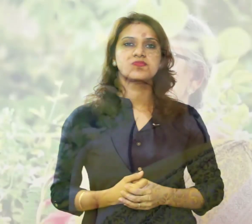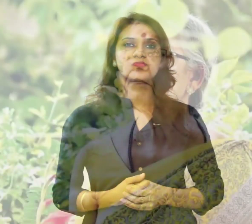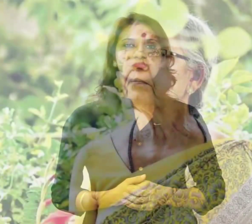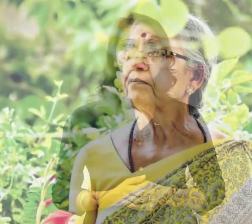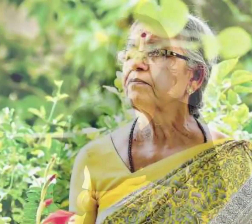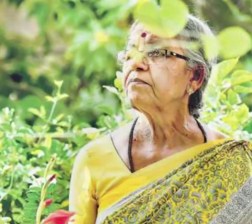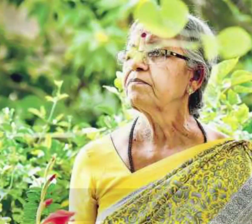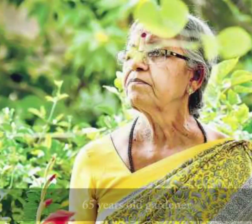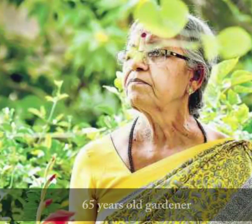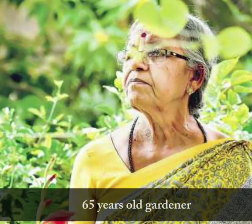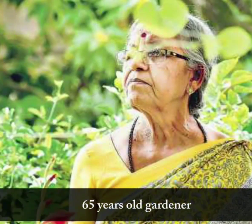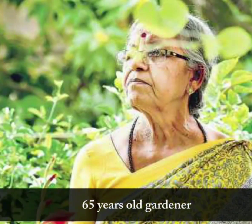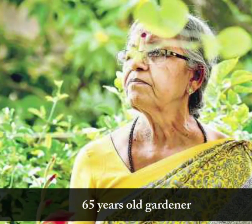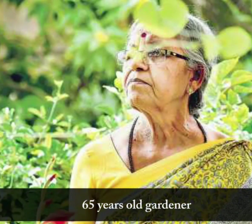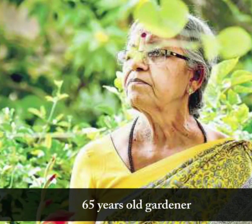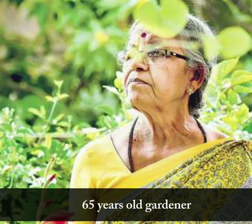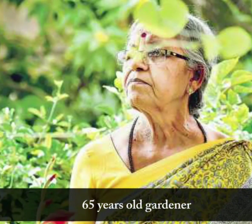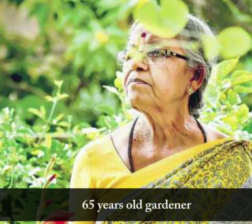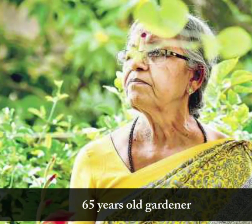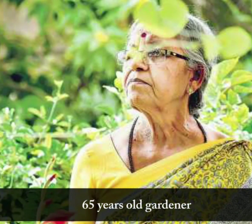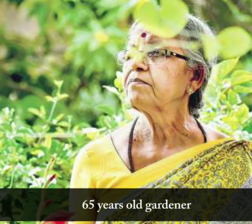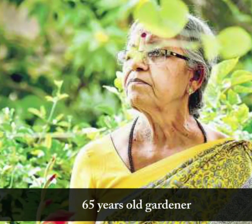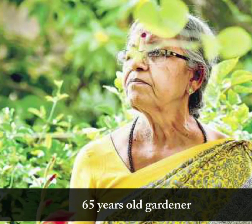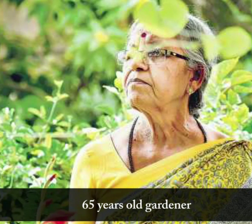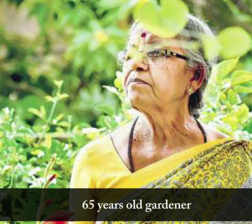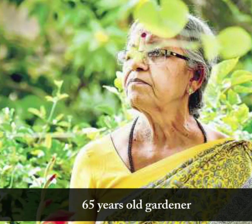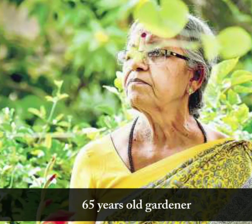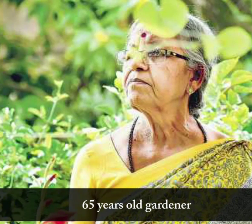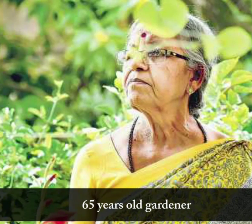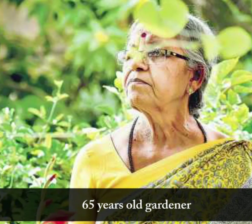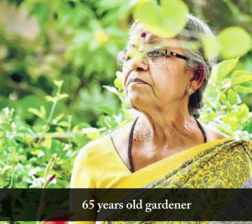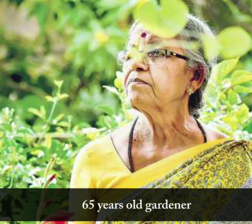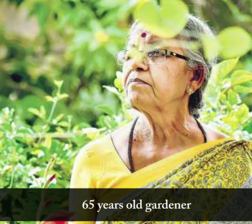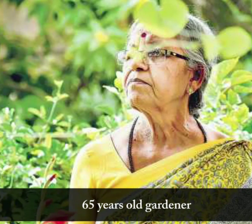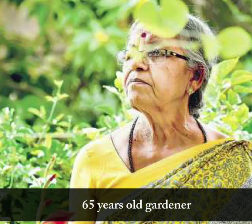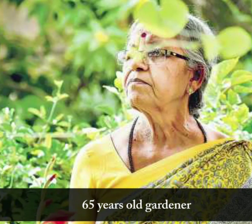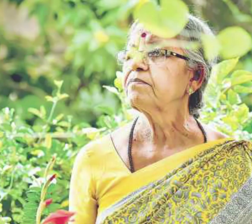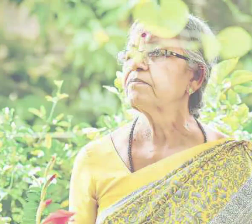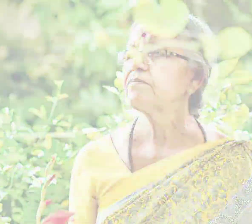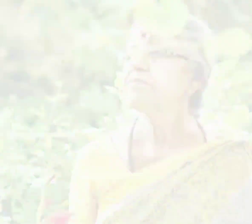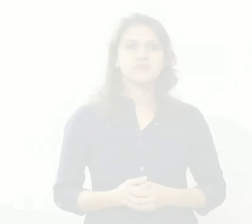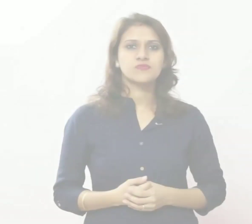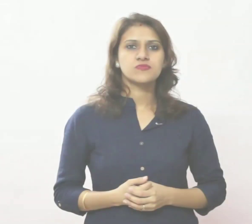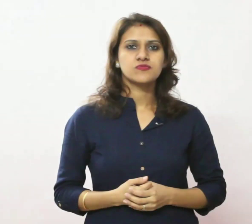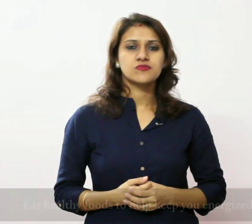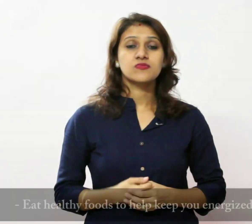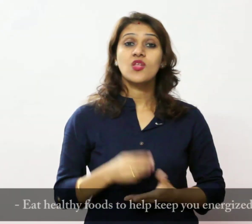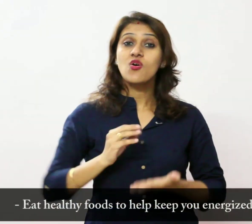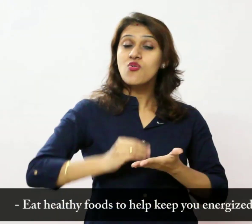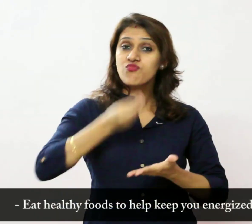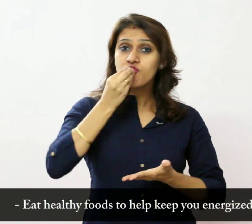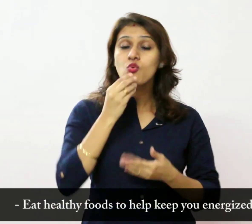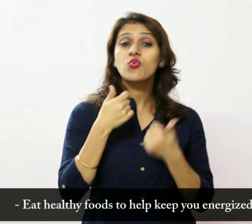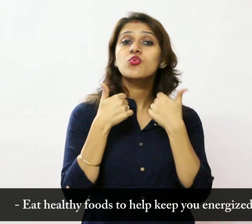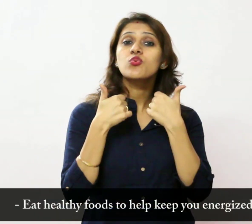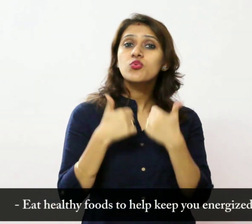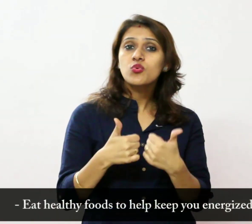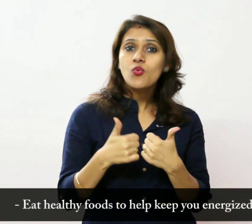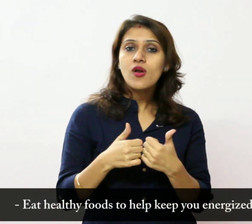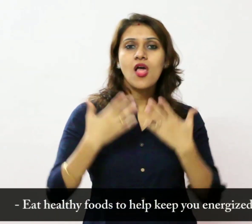65 साल के माली 65 अपने आपको उर्जावन बनाने के लिए स्वास्त बोजन खाए